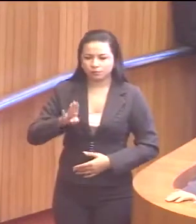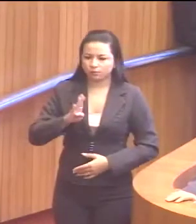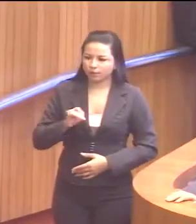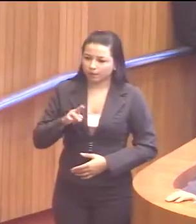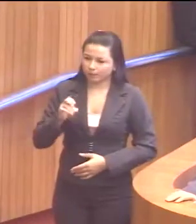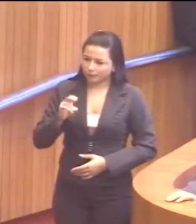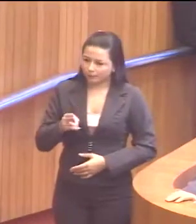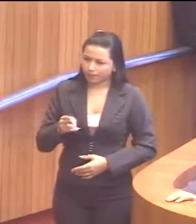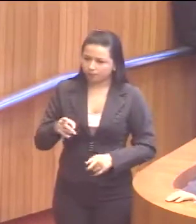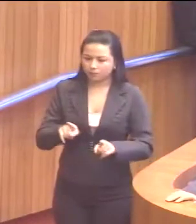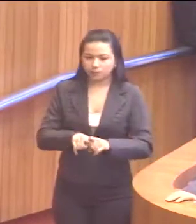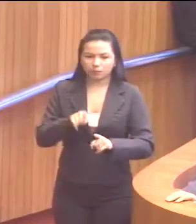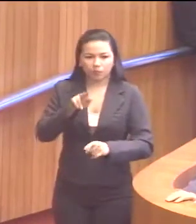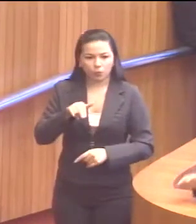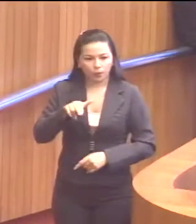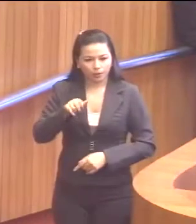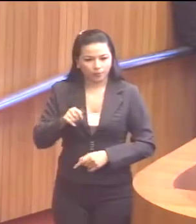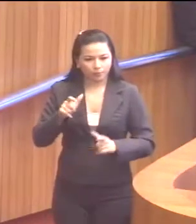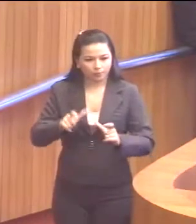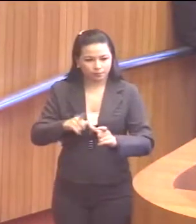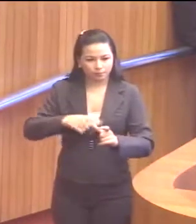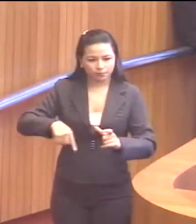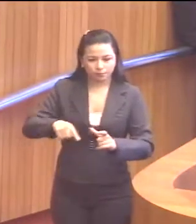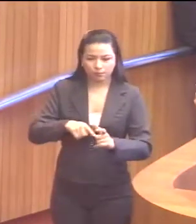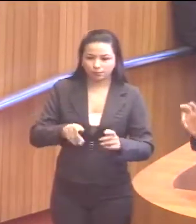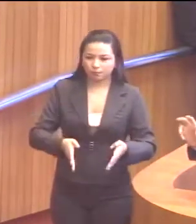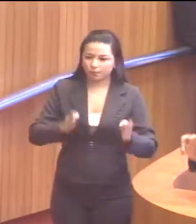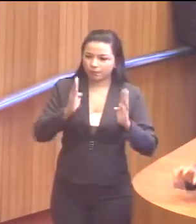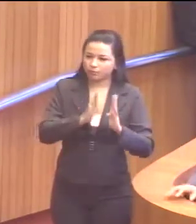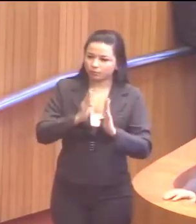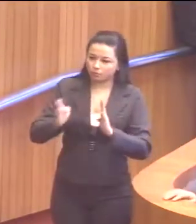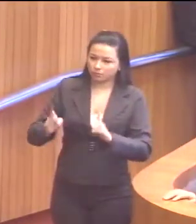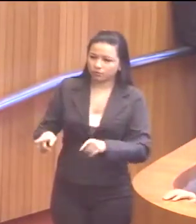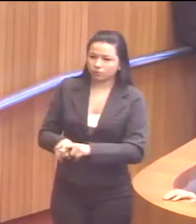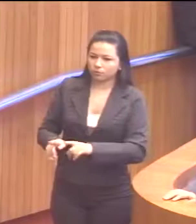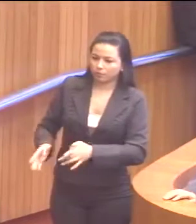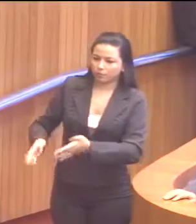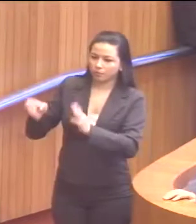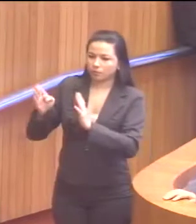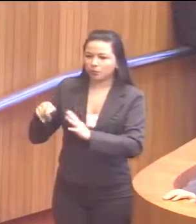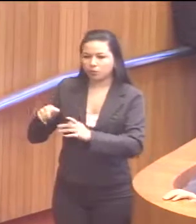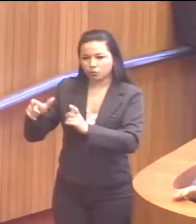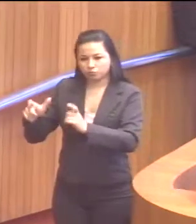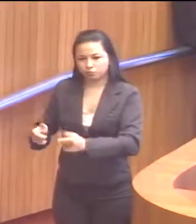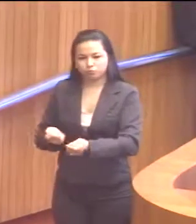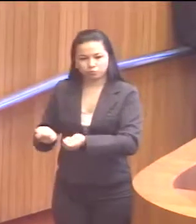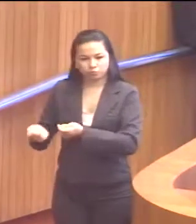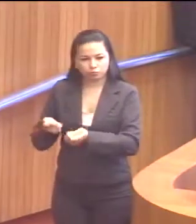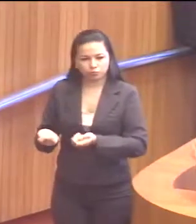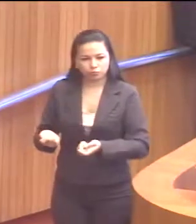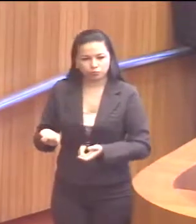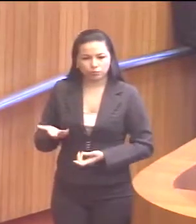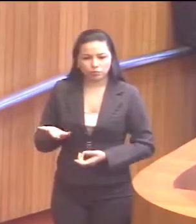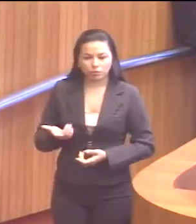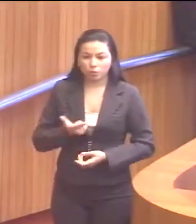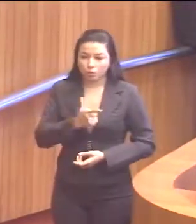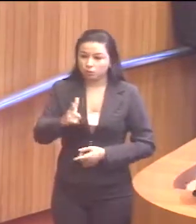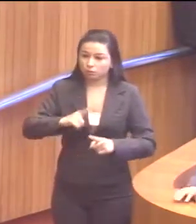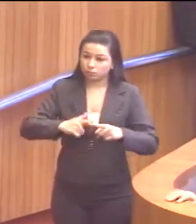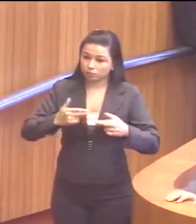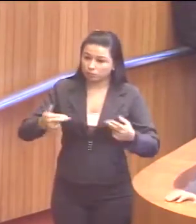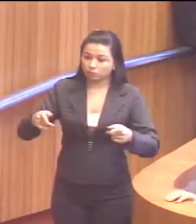Bacabal, o campo da UEM em Bacabal, o prédio da biblioteca e o prédio do centro administrativo. E que os outros